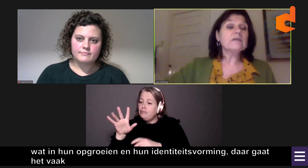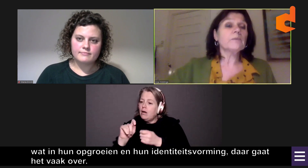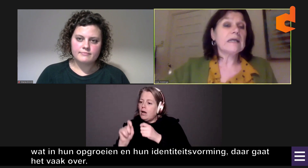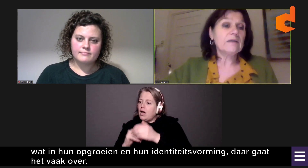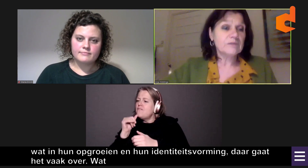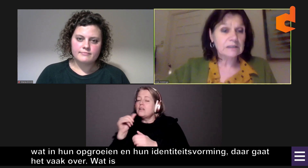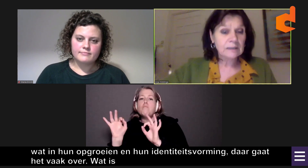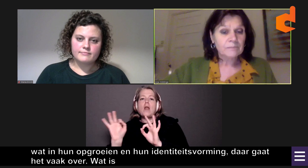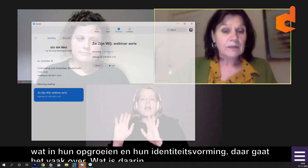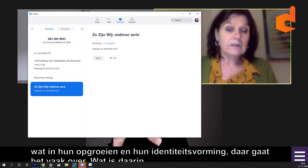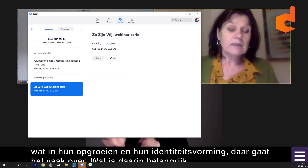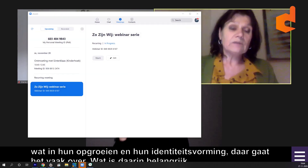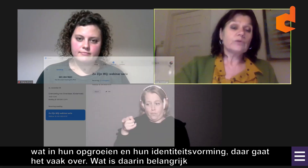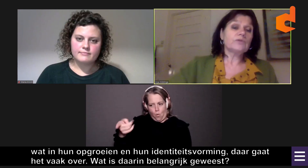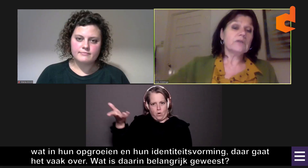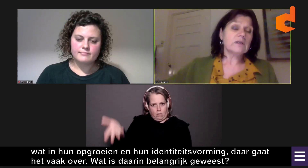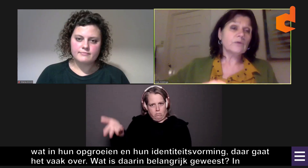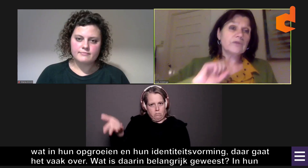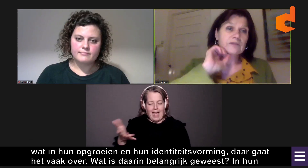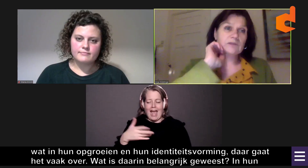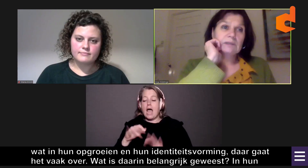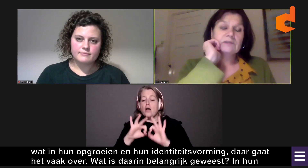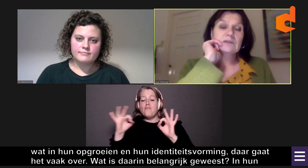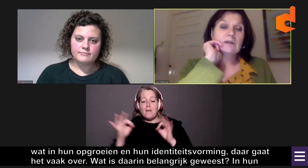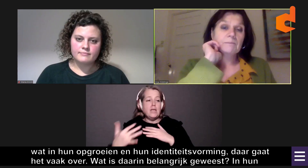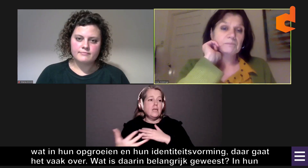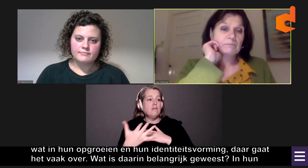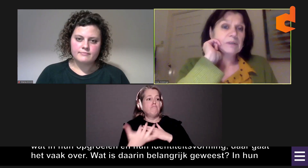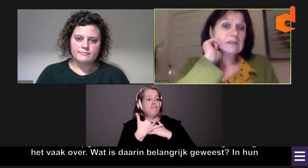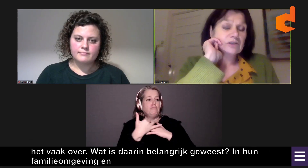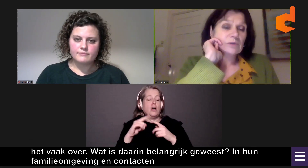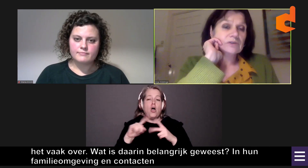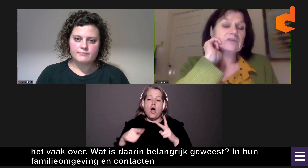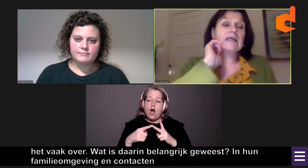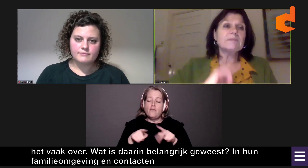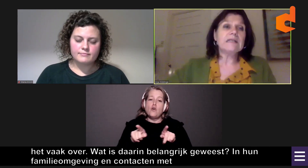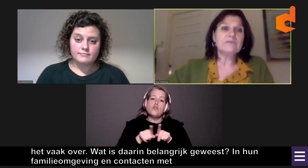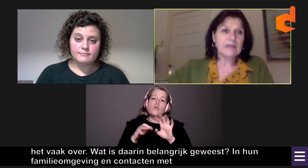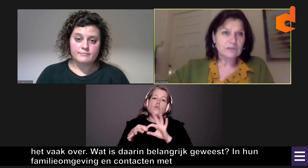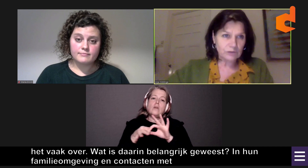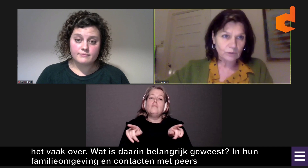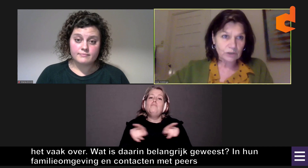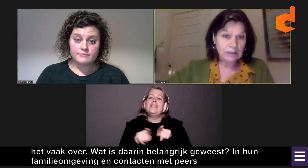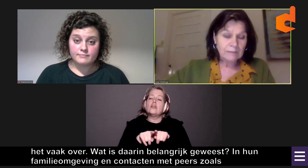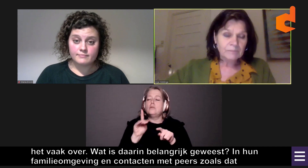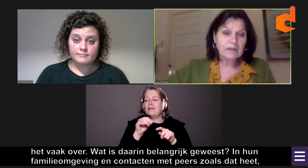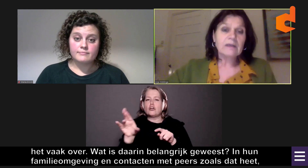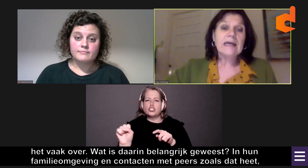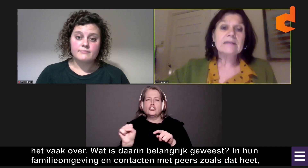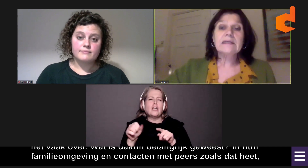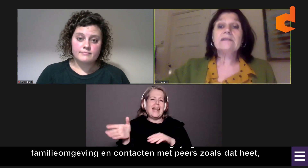familieomgeving, in hun contacten met peers zoals dat heet, met leeftijdsgenoten